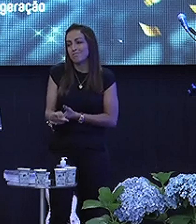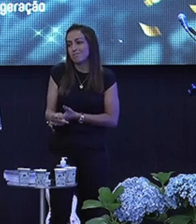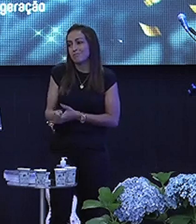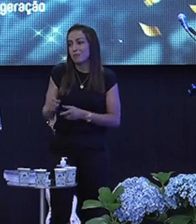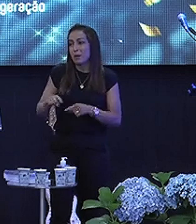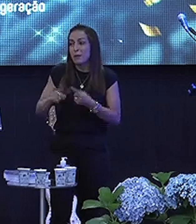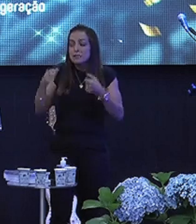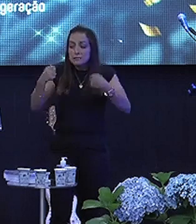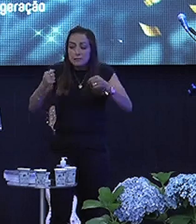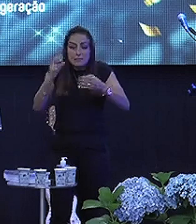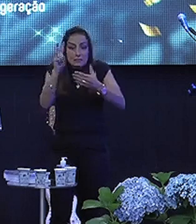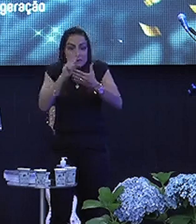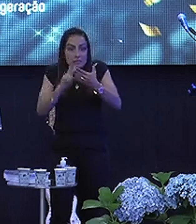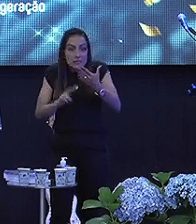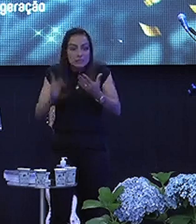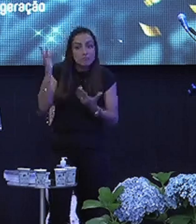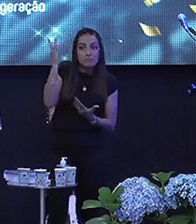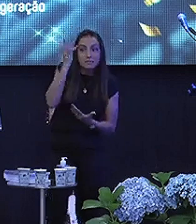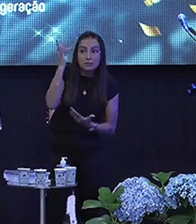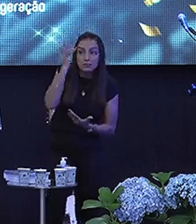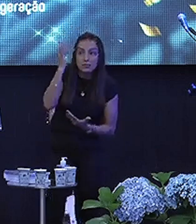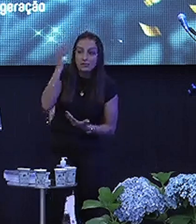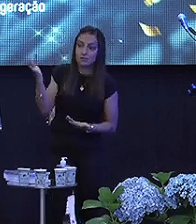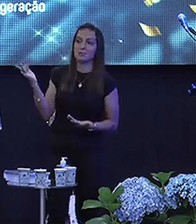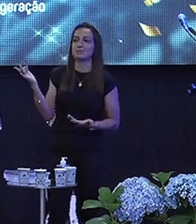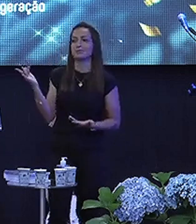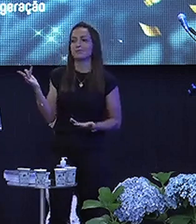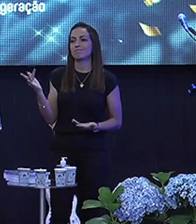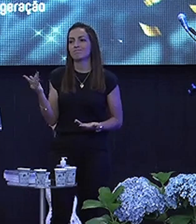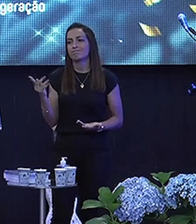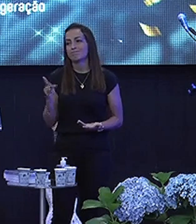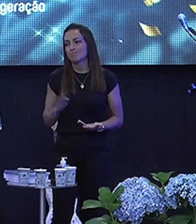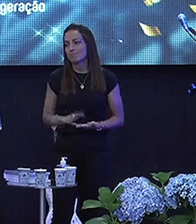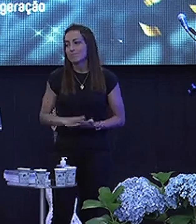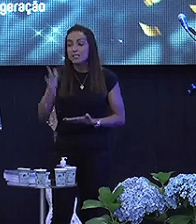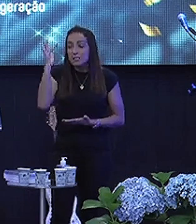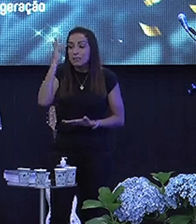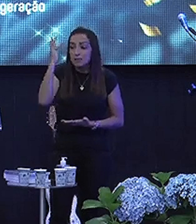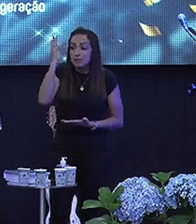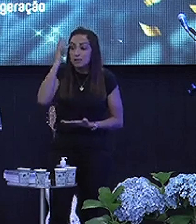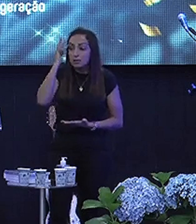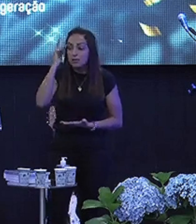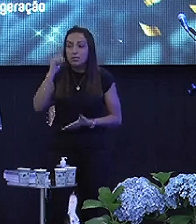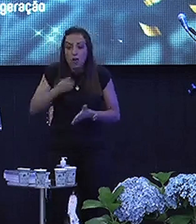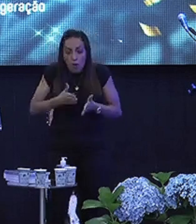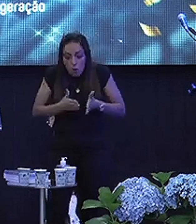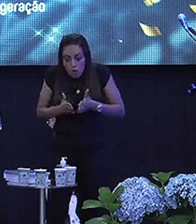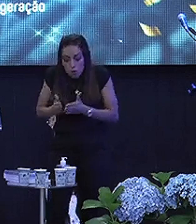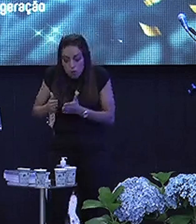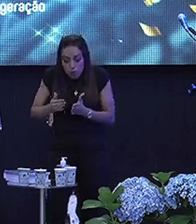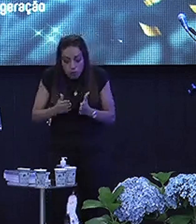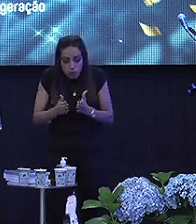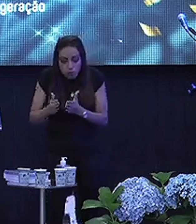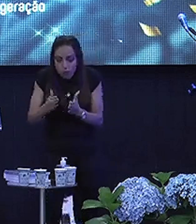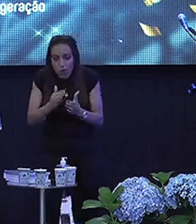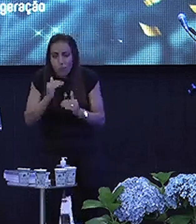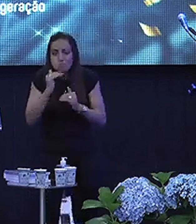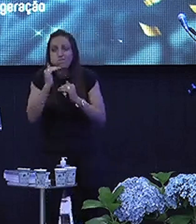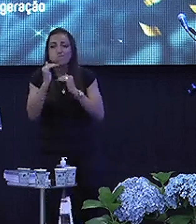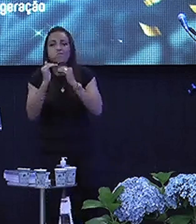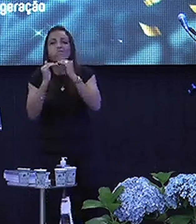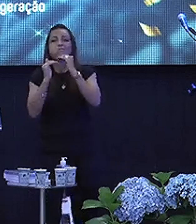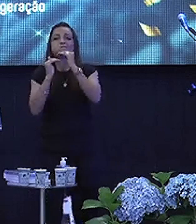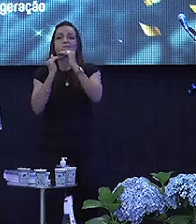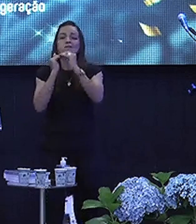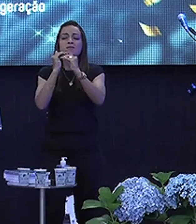Nós temos que ler Isso é maturidade, amado E maturidade é uma caminhada Maturidade é um processo